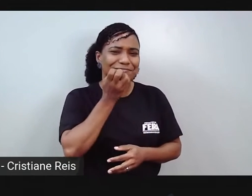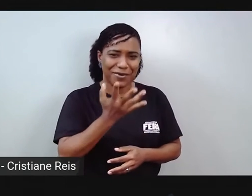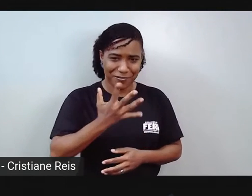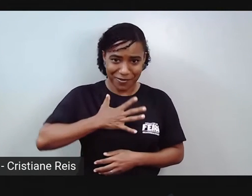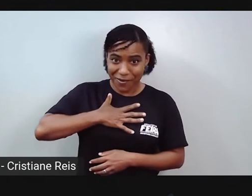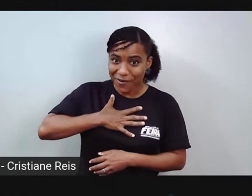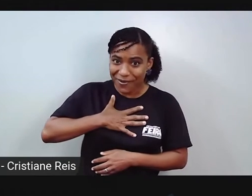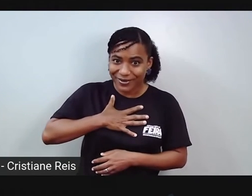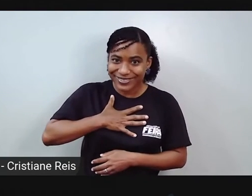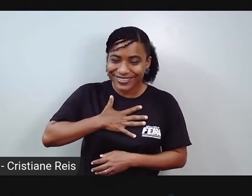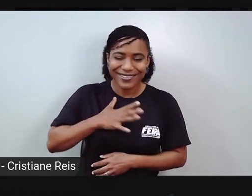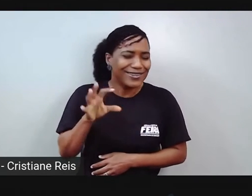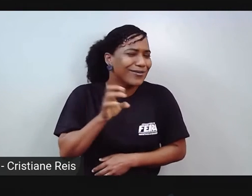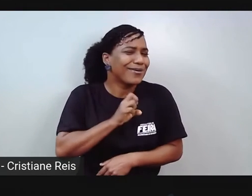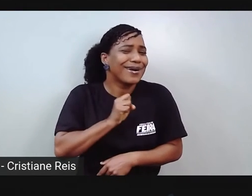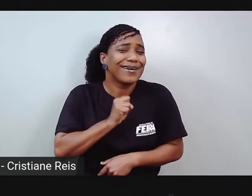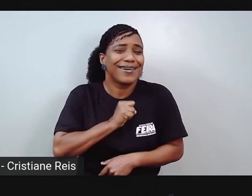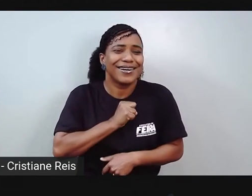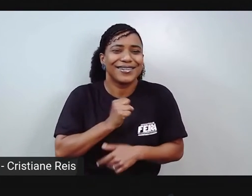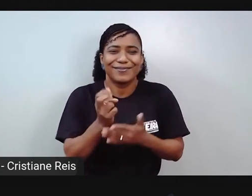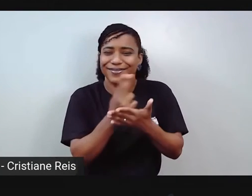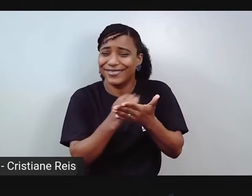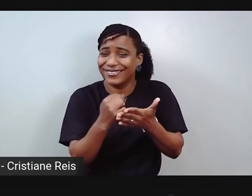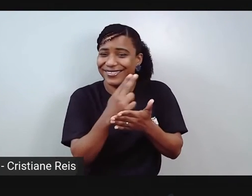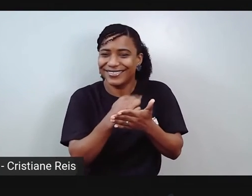Proelisa adora desenhar.